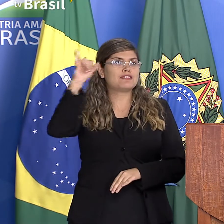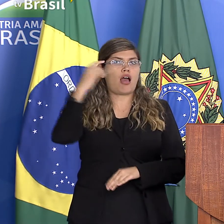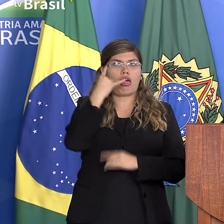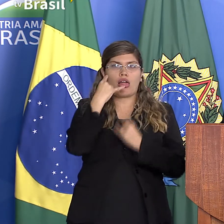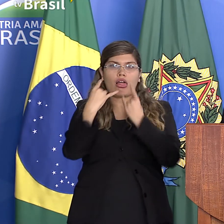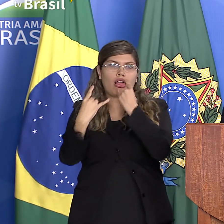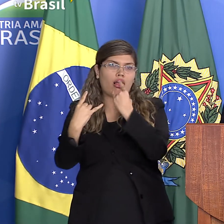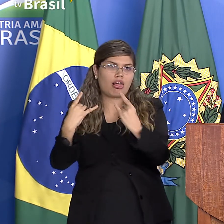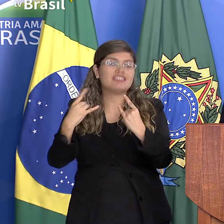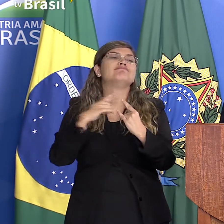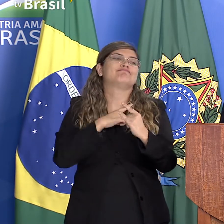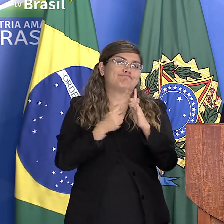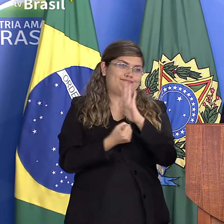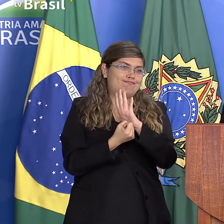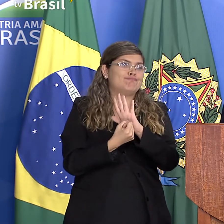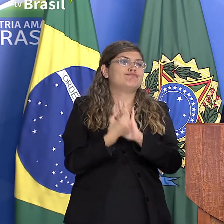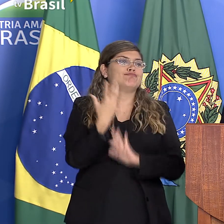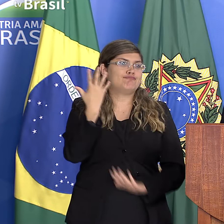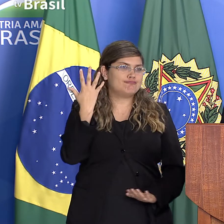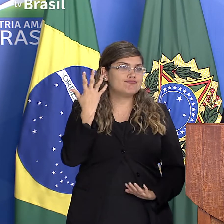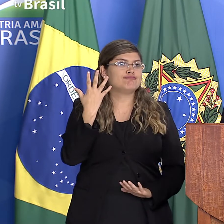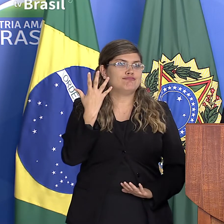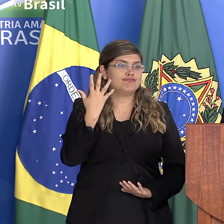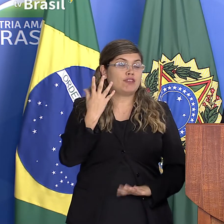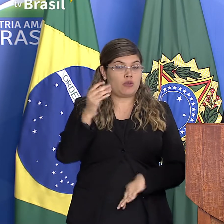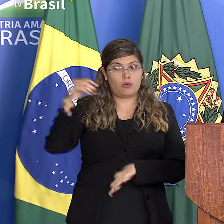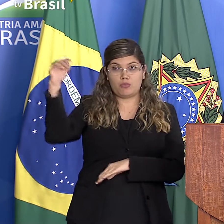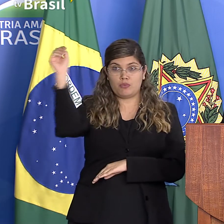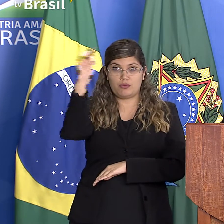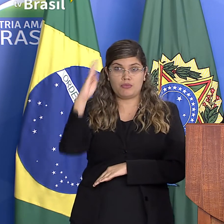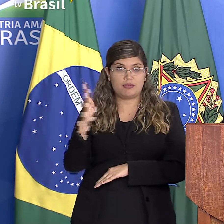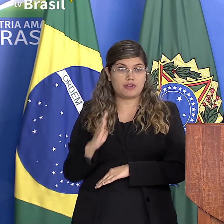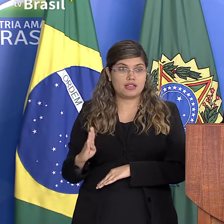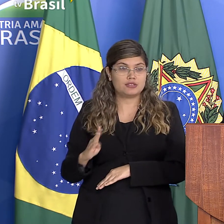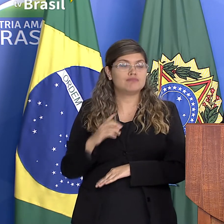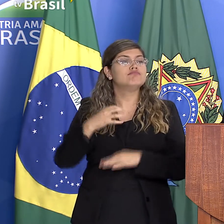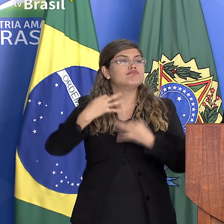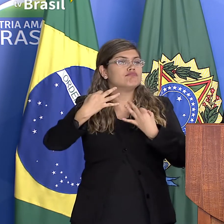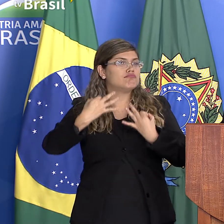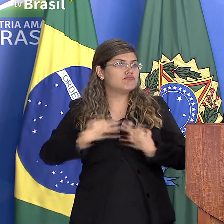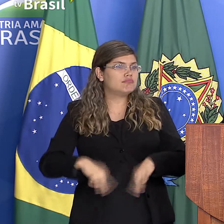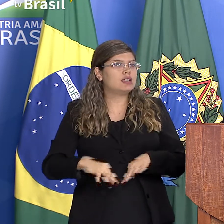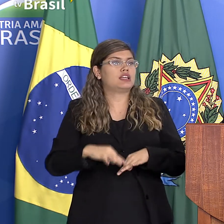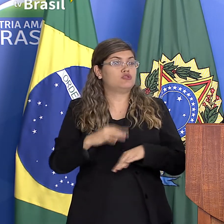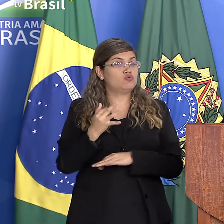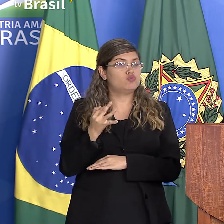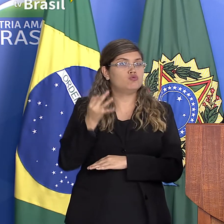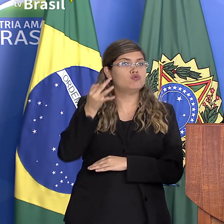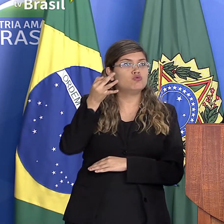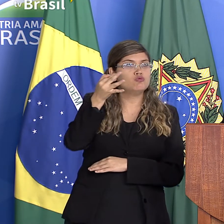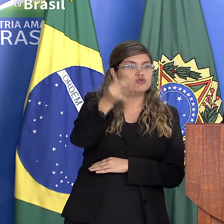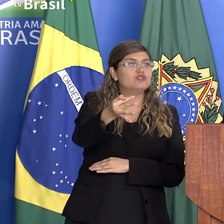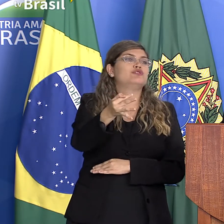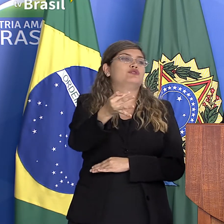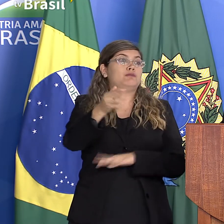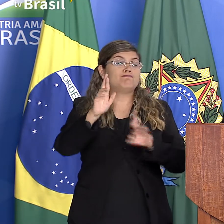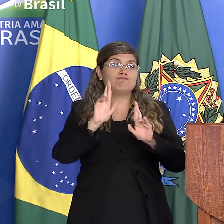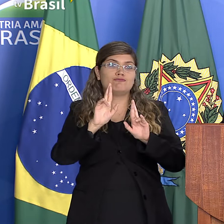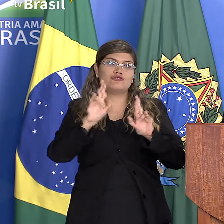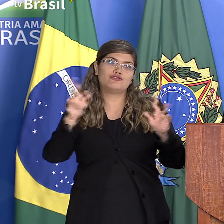são muitas o Brasil merece um futuro bem diferente